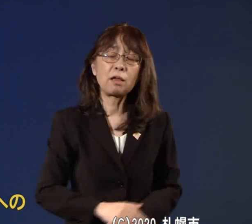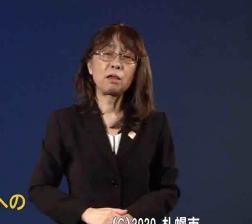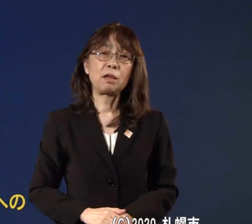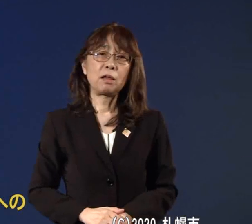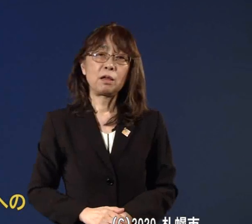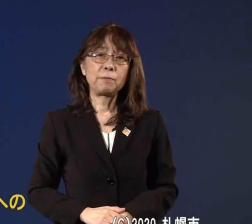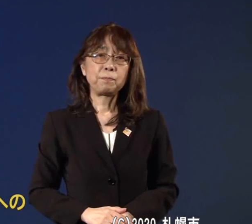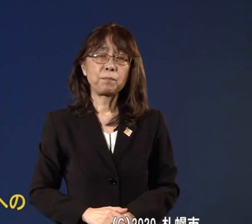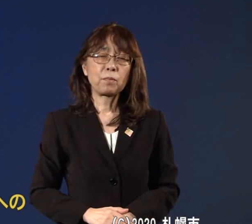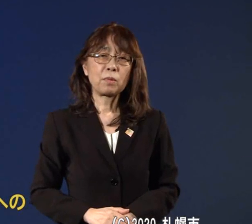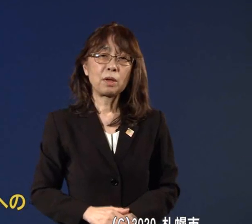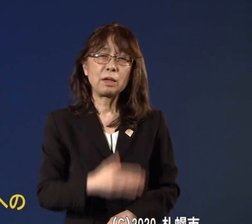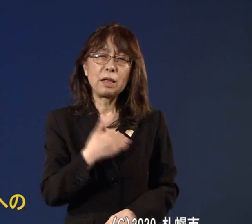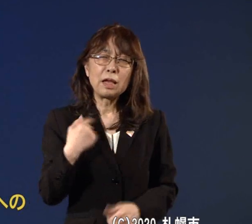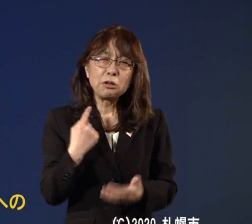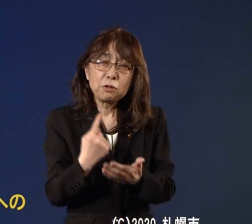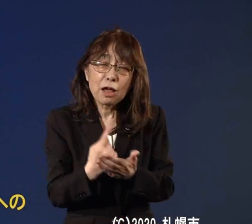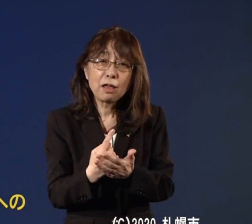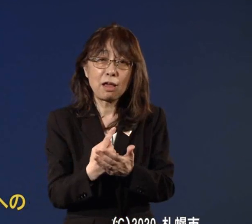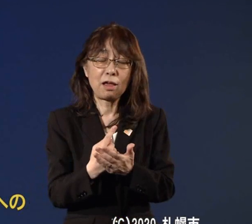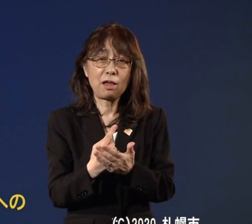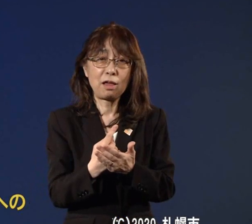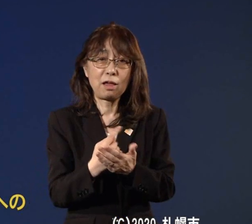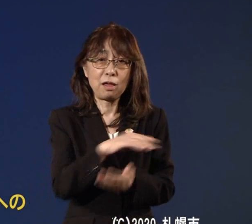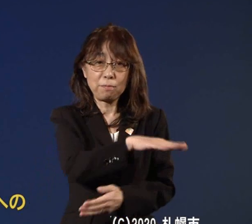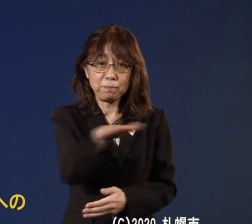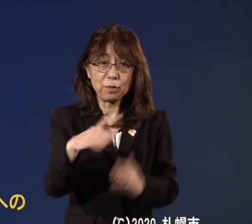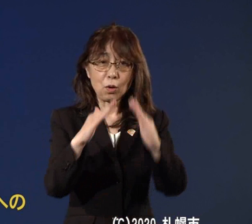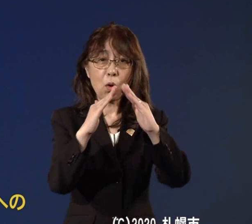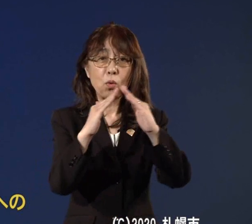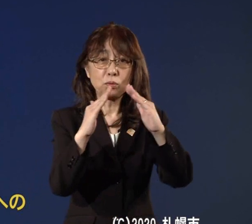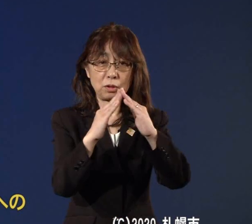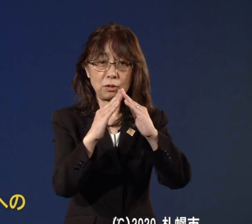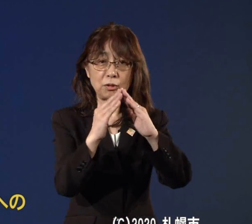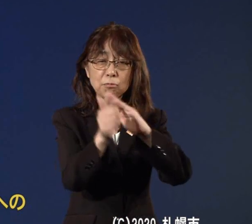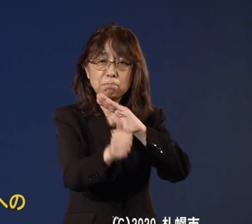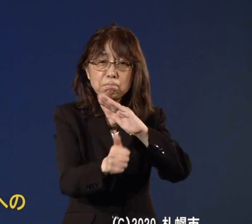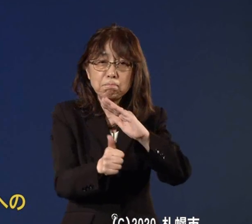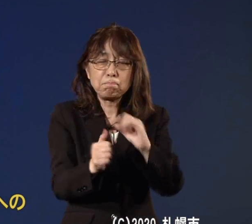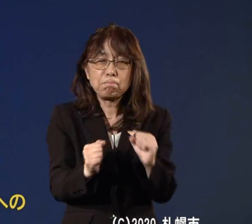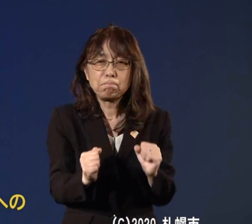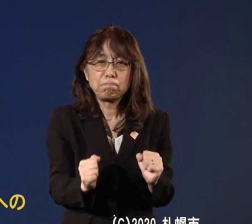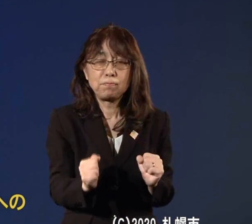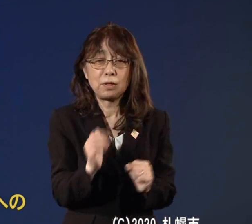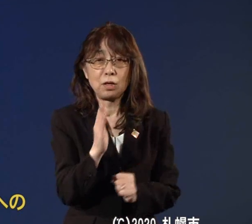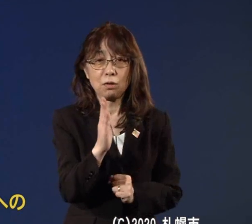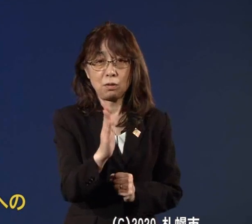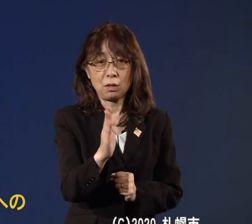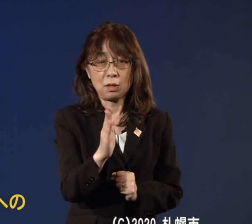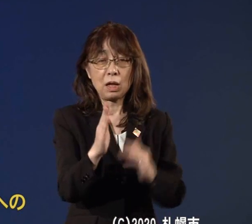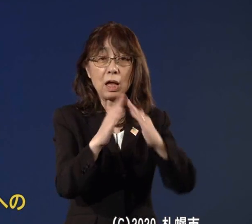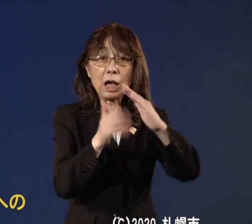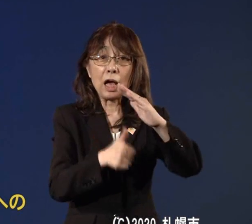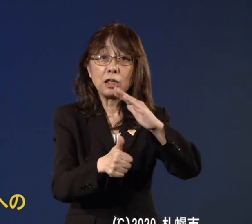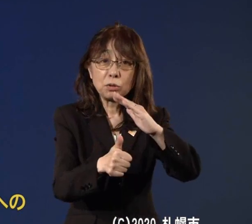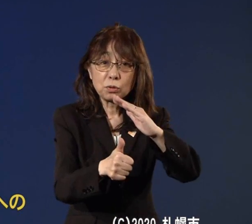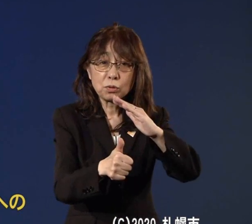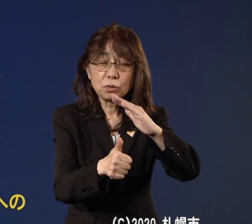できるだけお家でお過ごしをいただきたい外出をできるだけこのゴールデンウィークは控